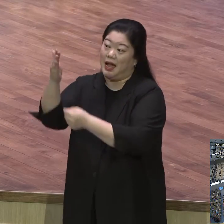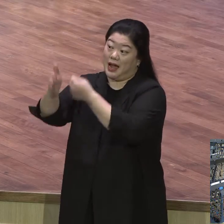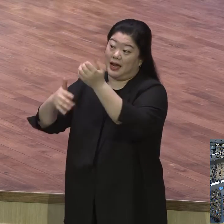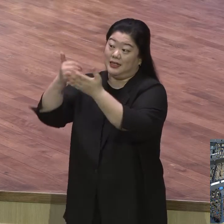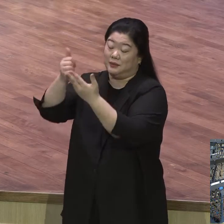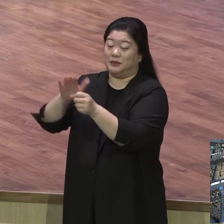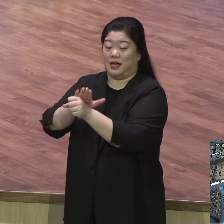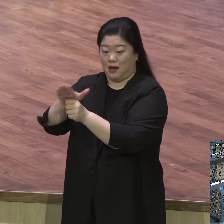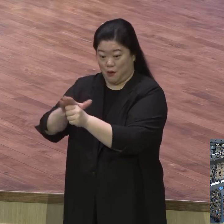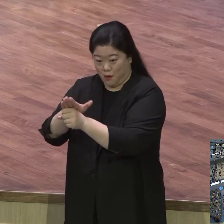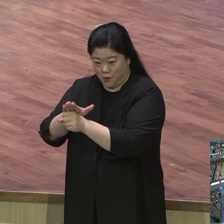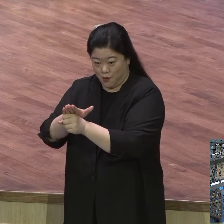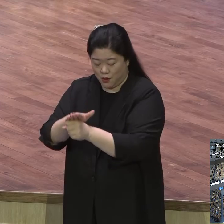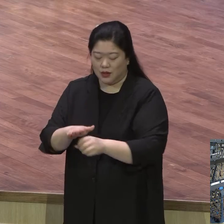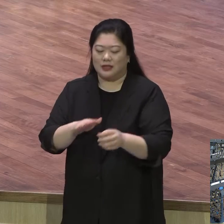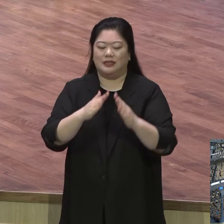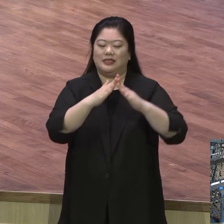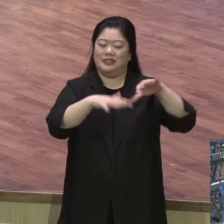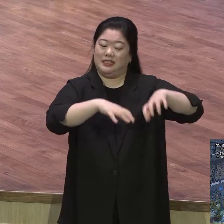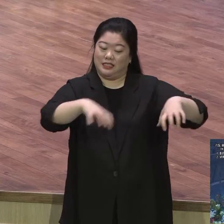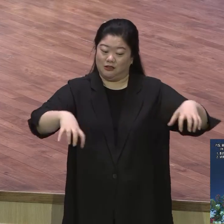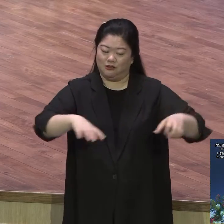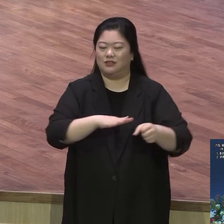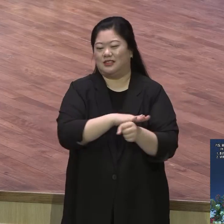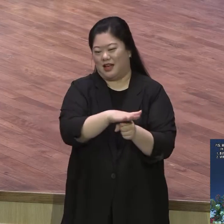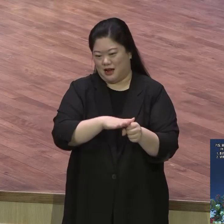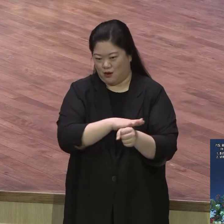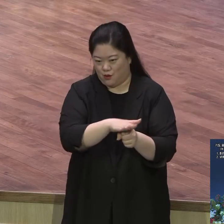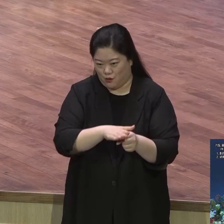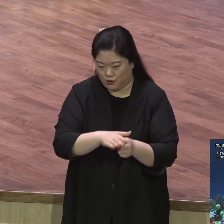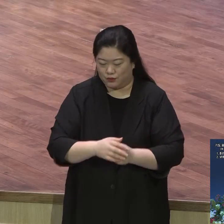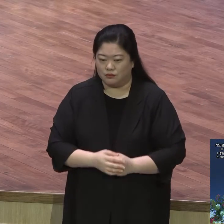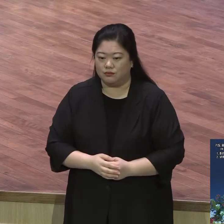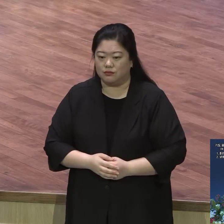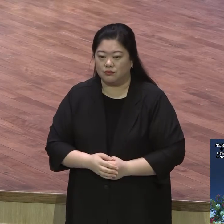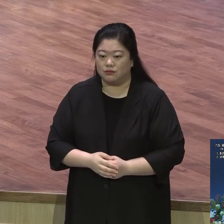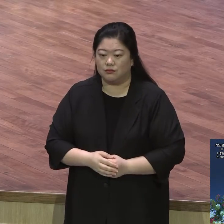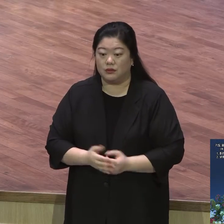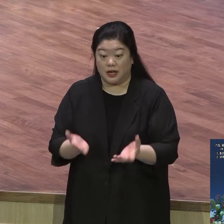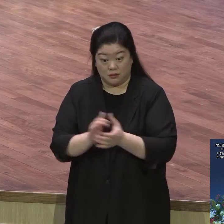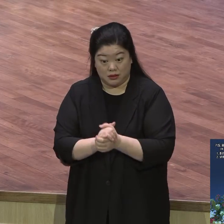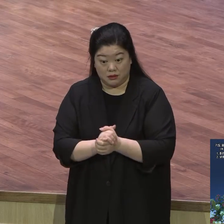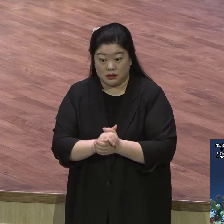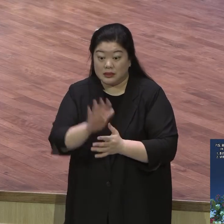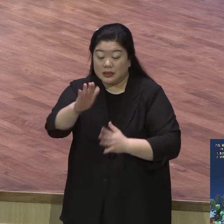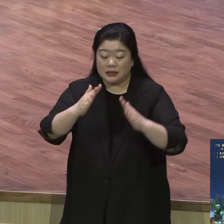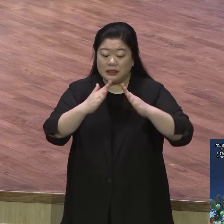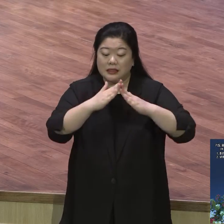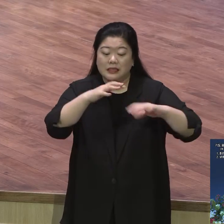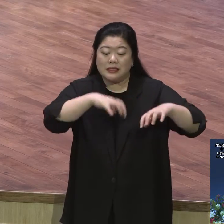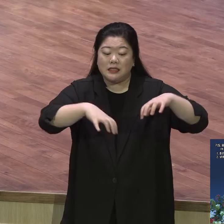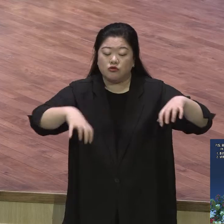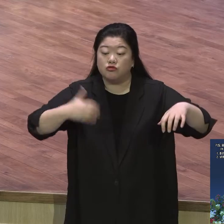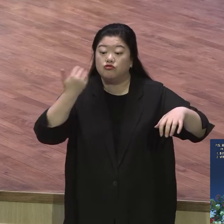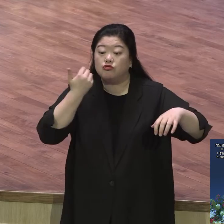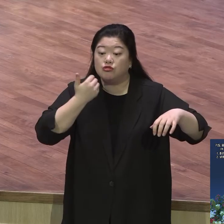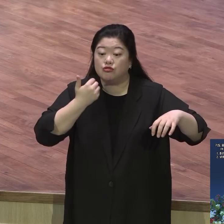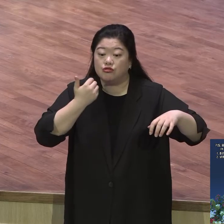이웃사랑 이웃사랑을 가족을 포함해서 성도를 포함해서 직장을 포함해서 예를 만나는 모든 사람을